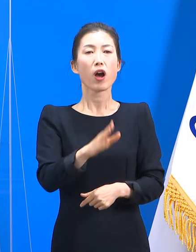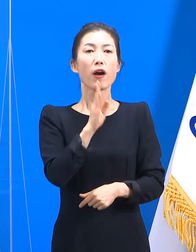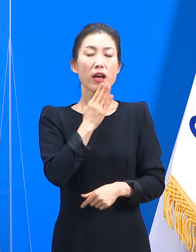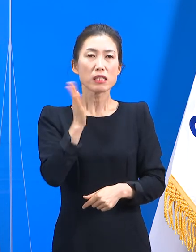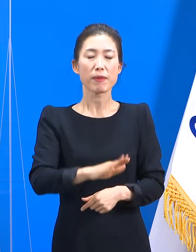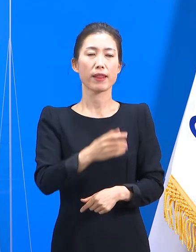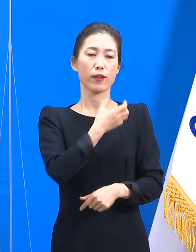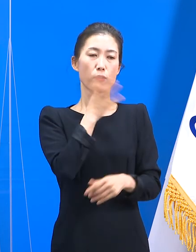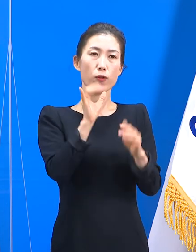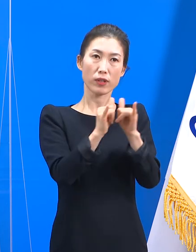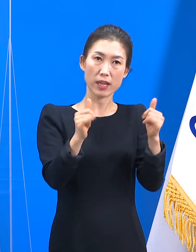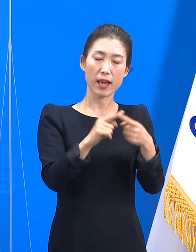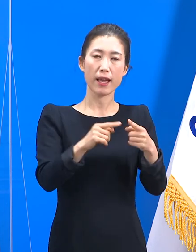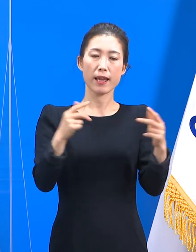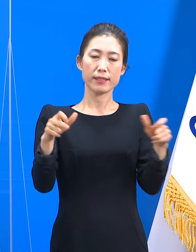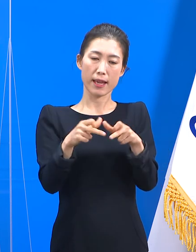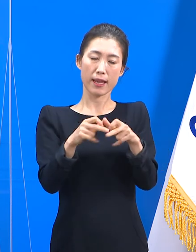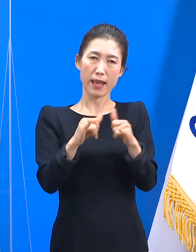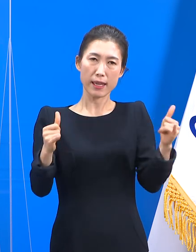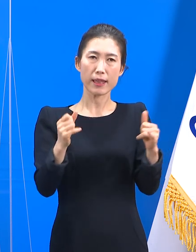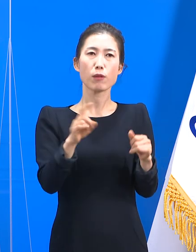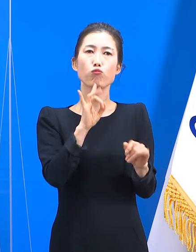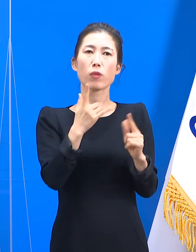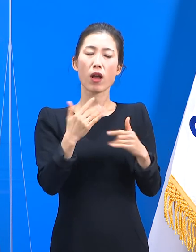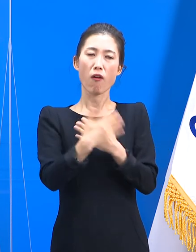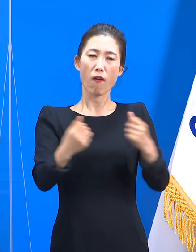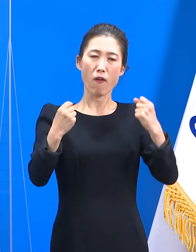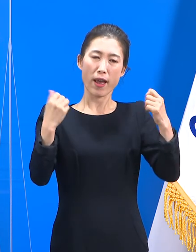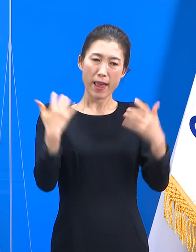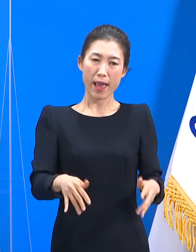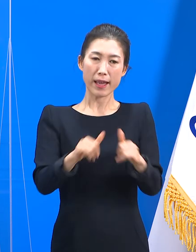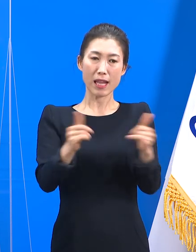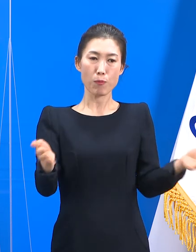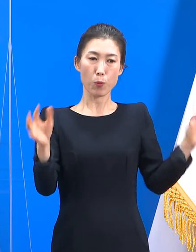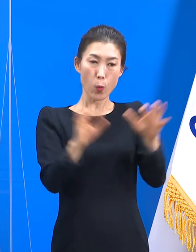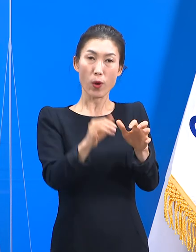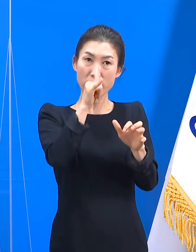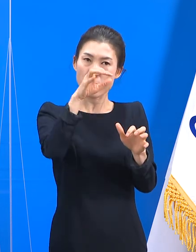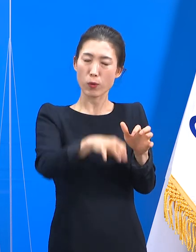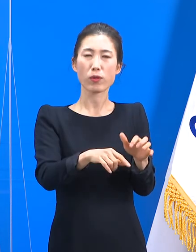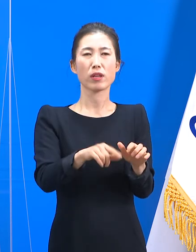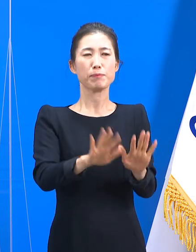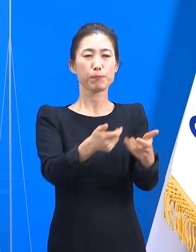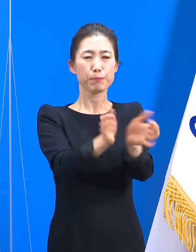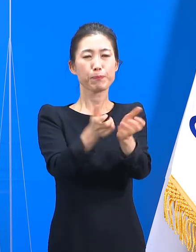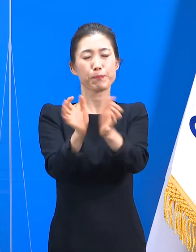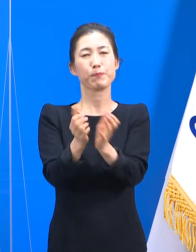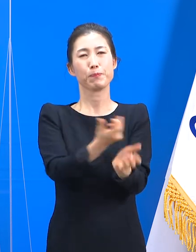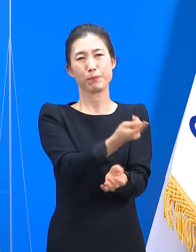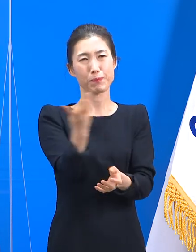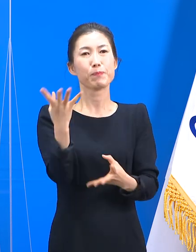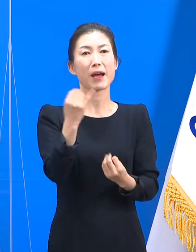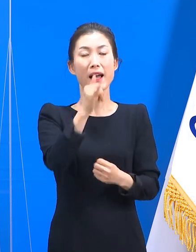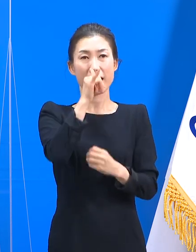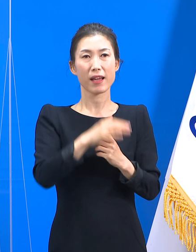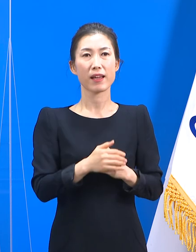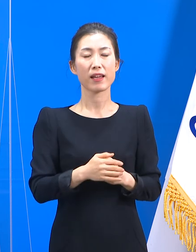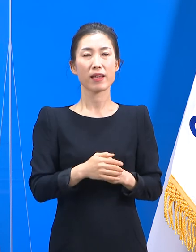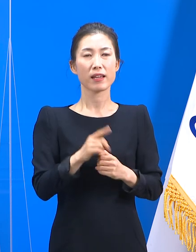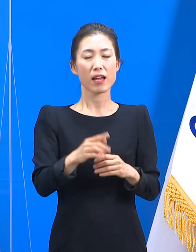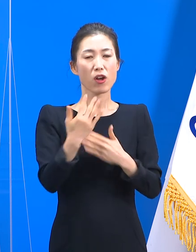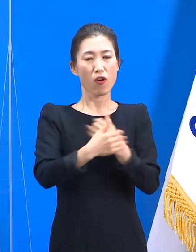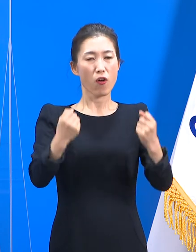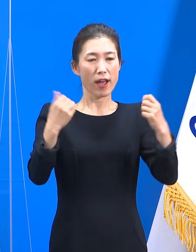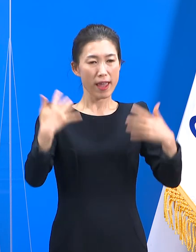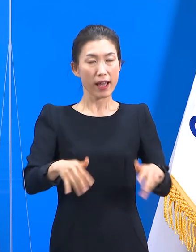장애인, 건강이 취약한 사람들이 모여있는 공간은 다양한 형태로 여전히 존재합니다. 그리고 이들에 대한 백신